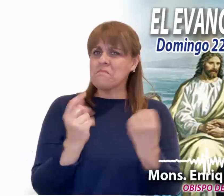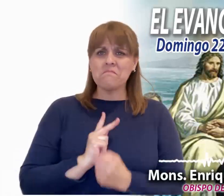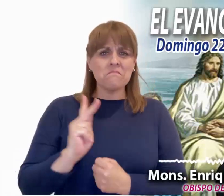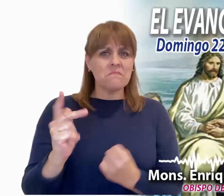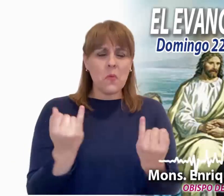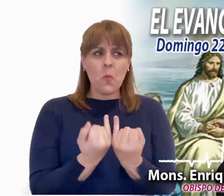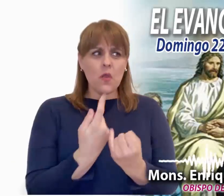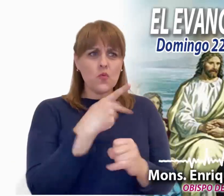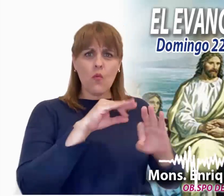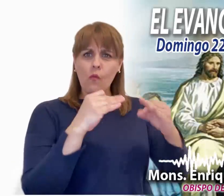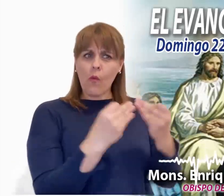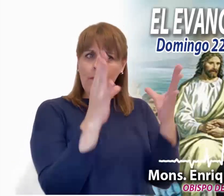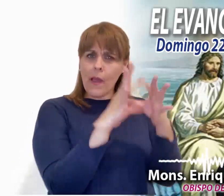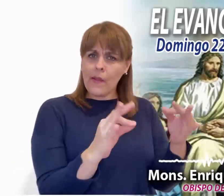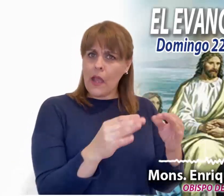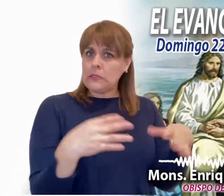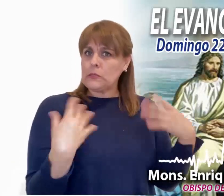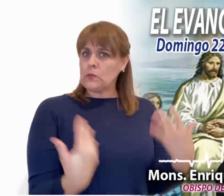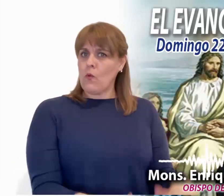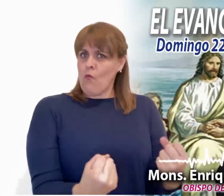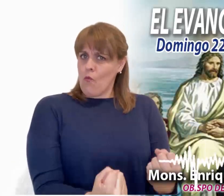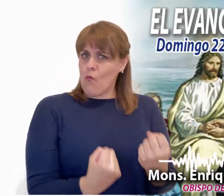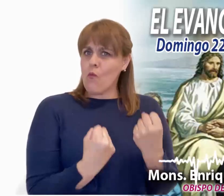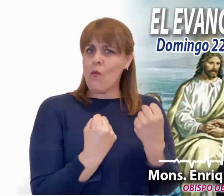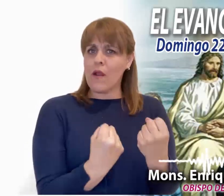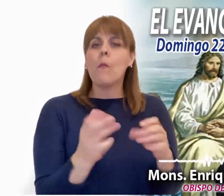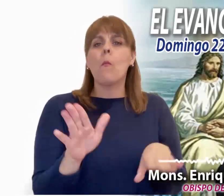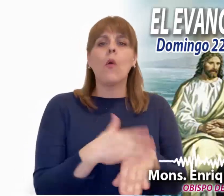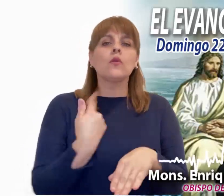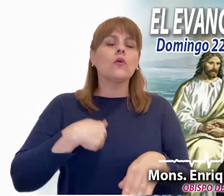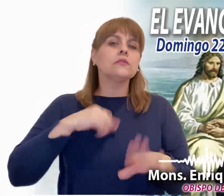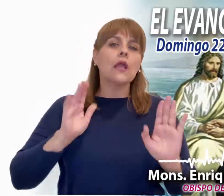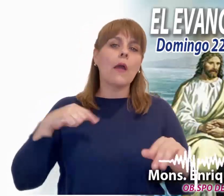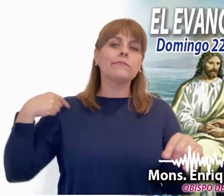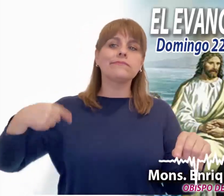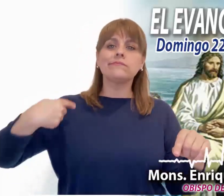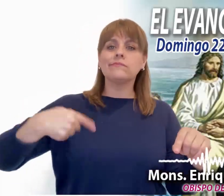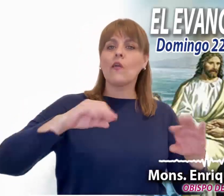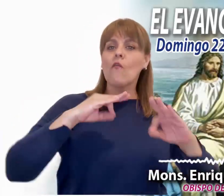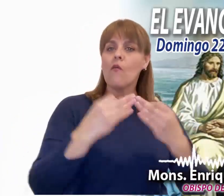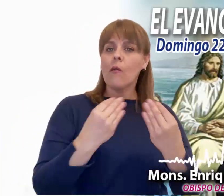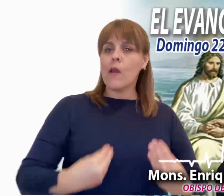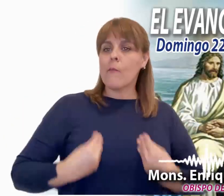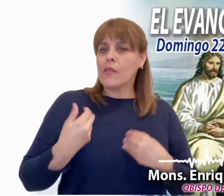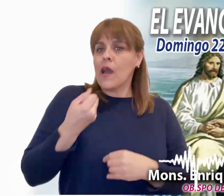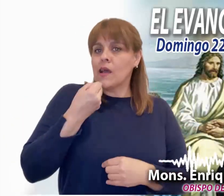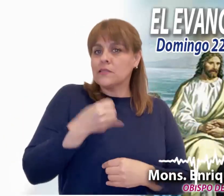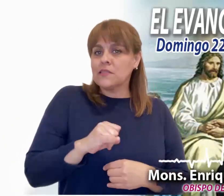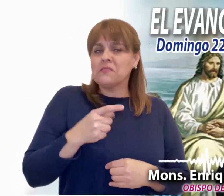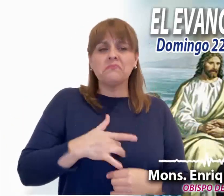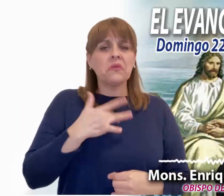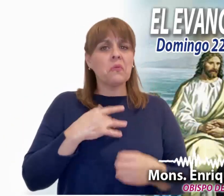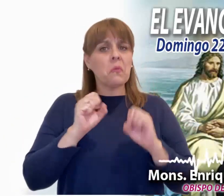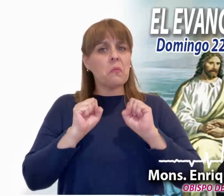intolerable, demasiado radical, porque nosotros ya nos hemos hecho a un estilo de vivir y de comportarnos,